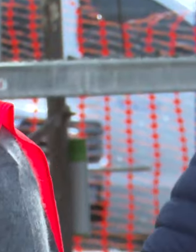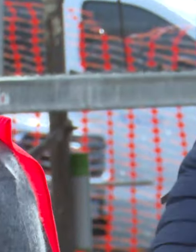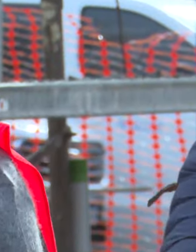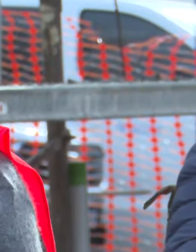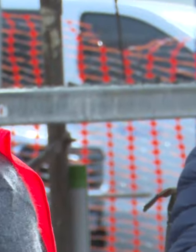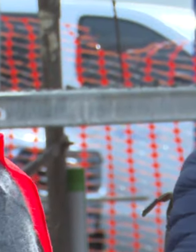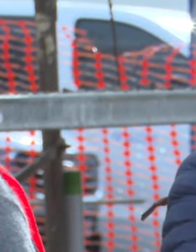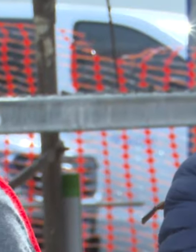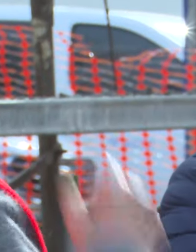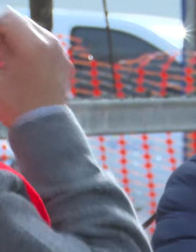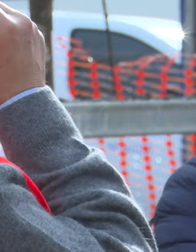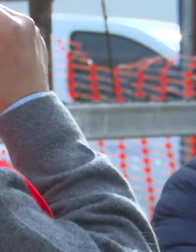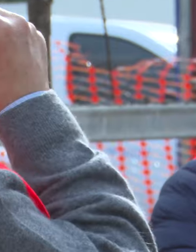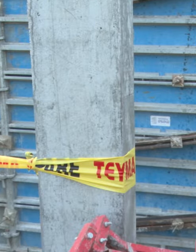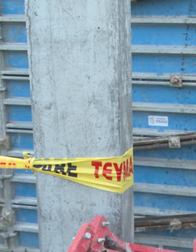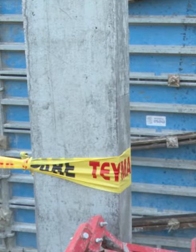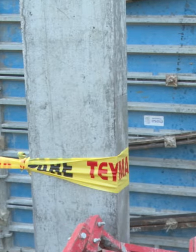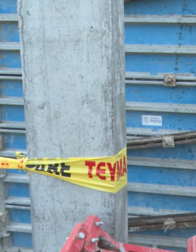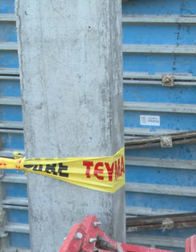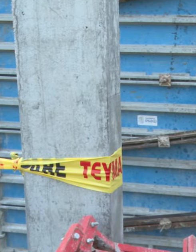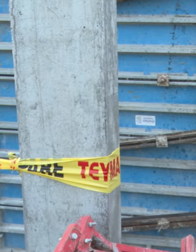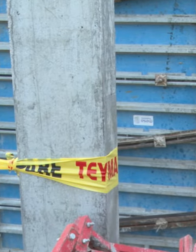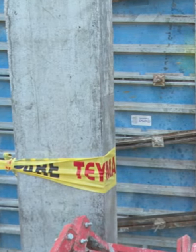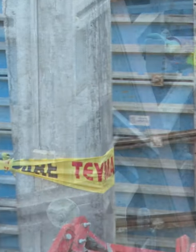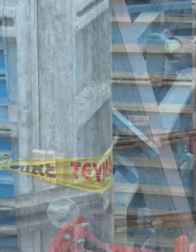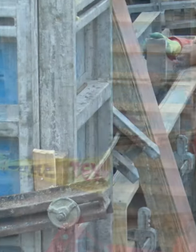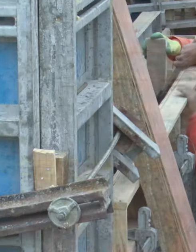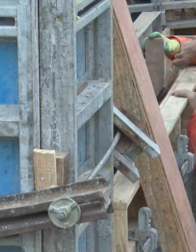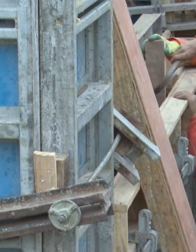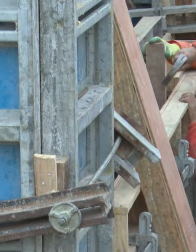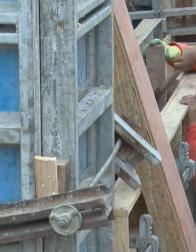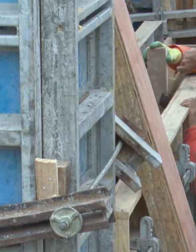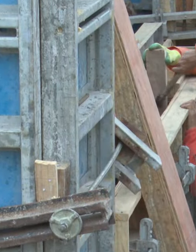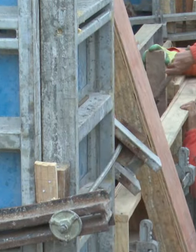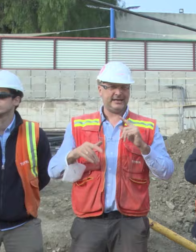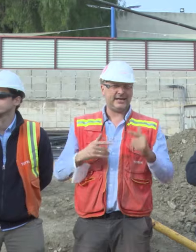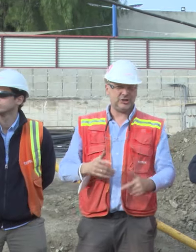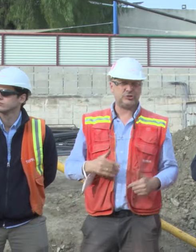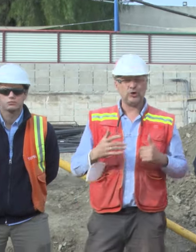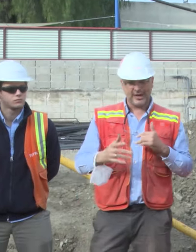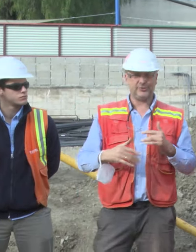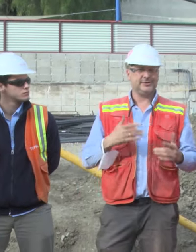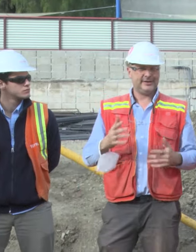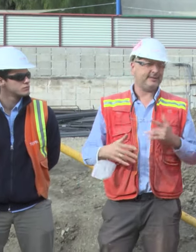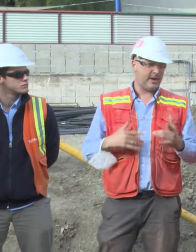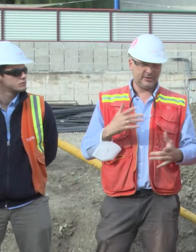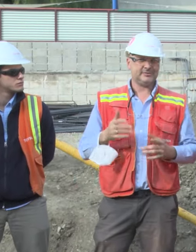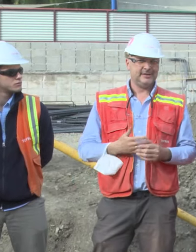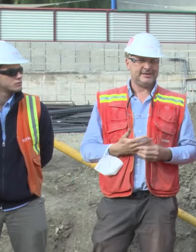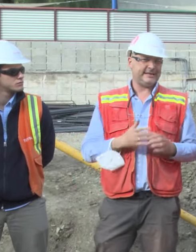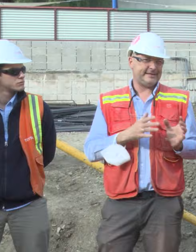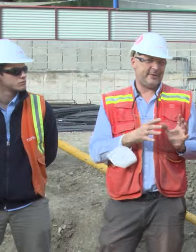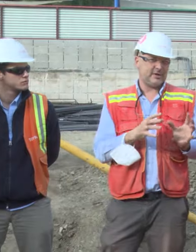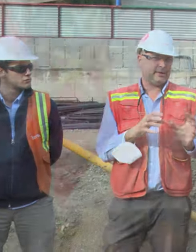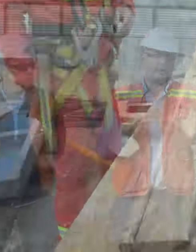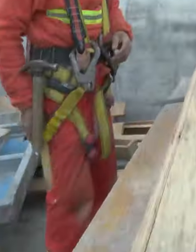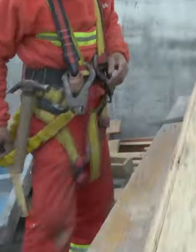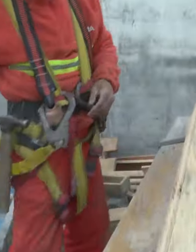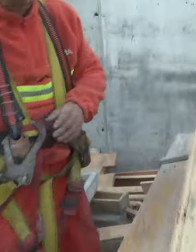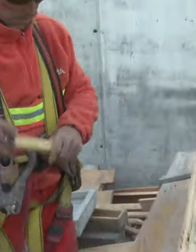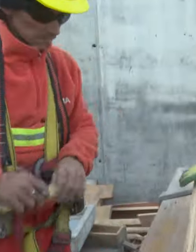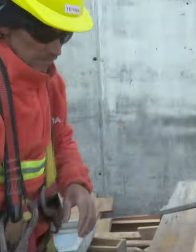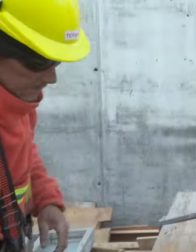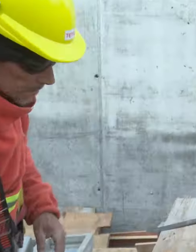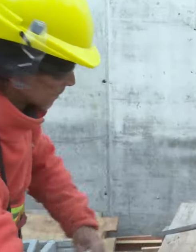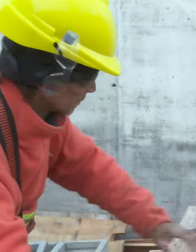resolver y en poder realizar obras de este porte. Y también porque íbamos a conseguir condiciones más favorables con las